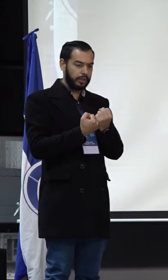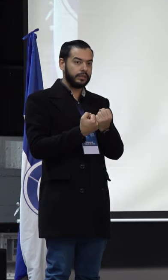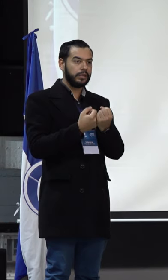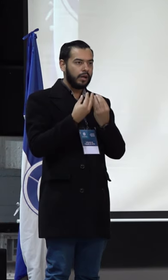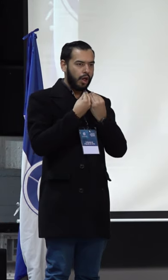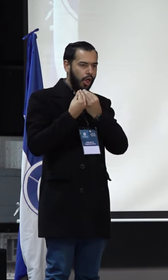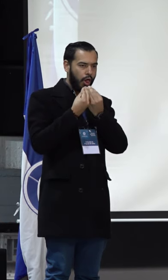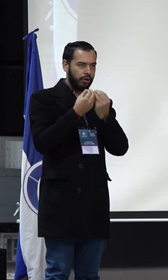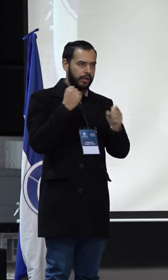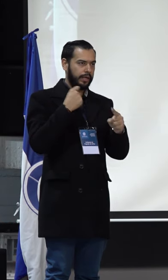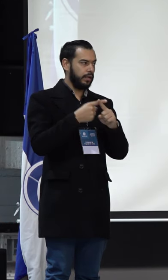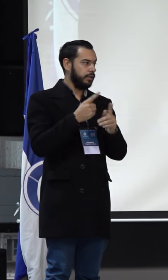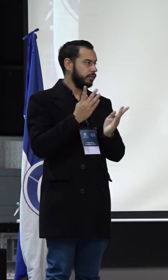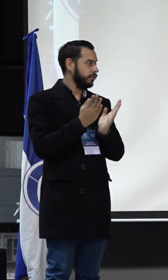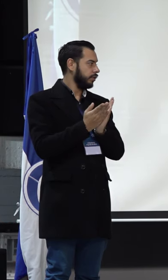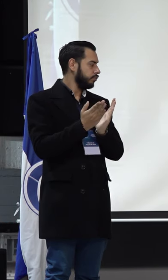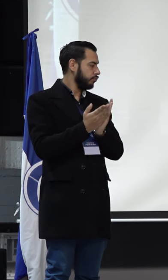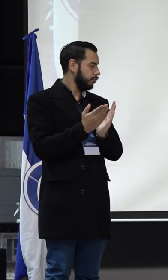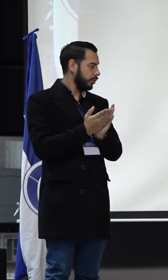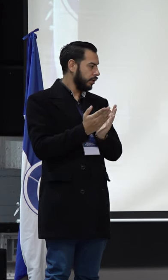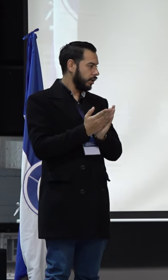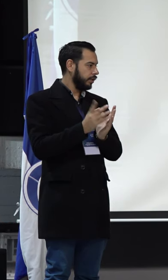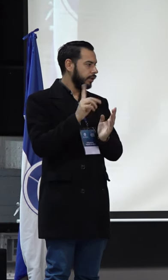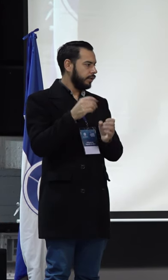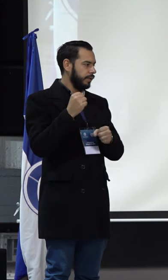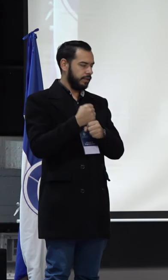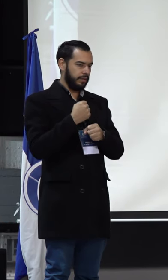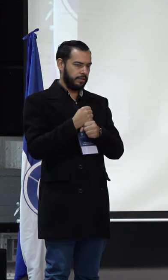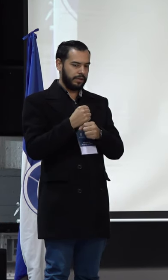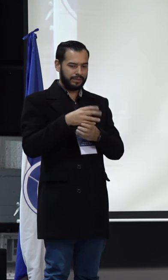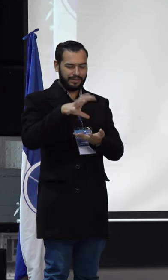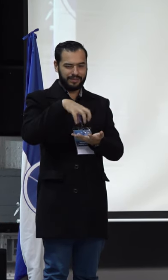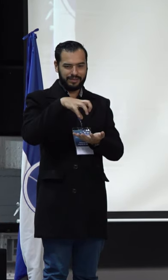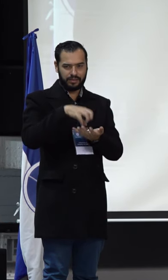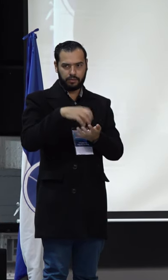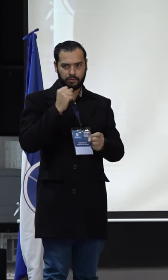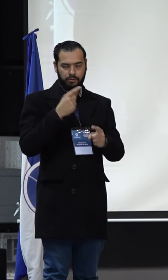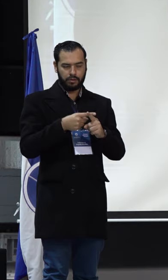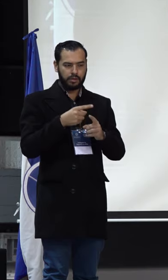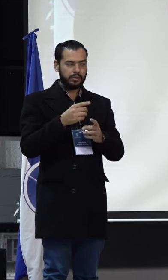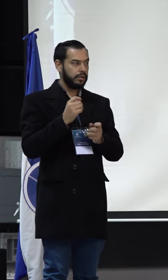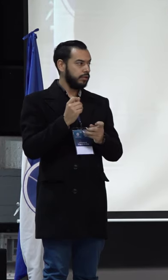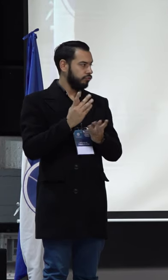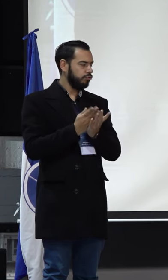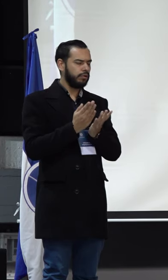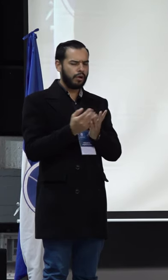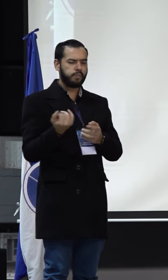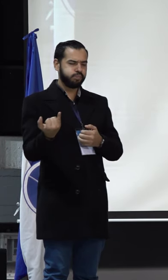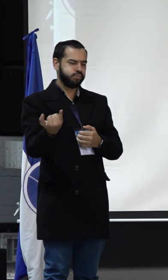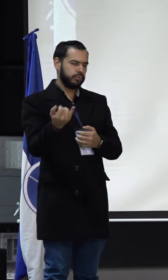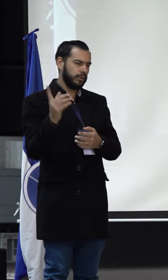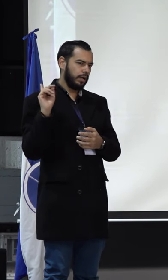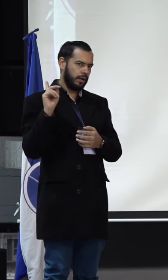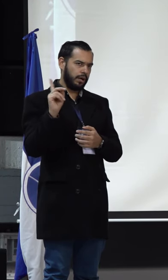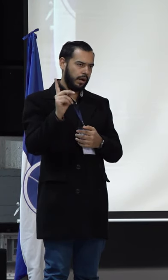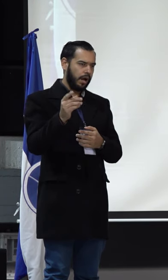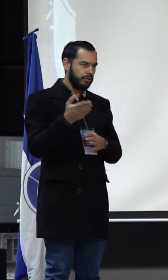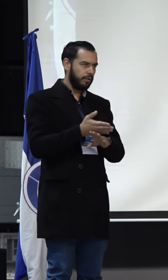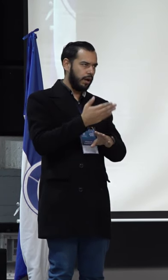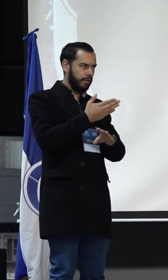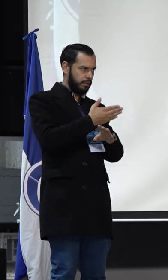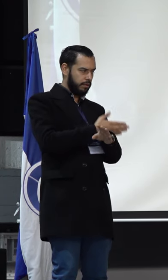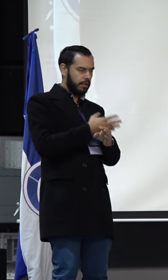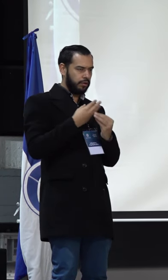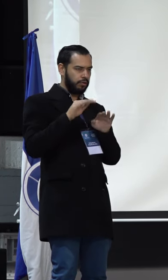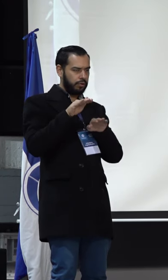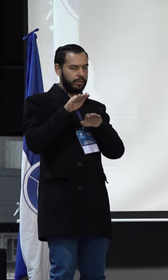Egresados y trabajar de la mano con el Centro de Egresados que sé que son elementos que ya se han venido trabajando desde la anterior representación